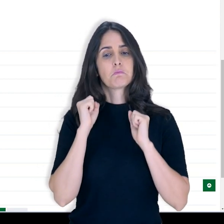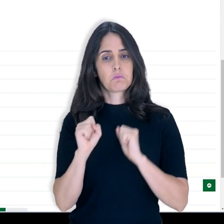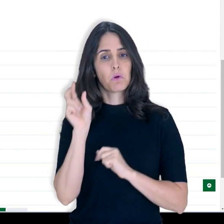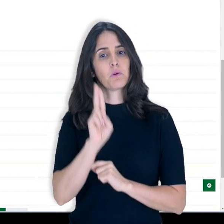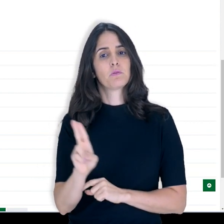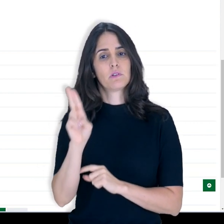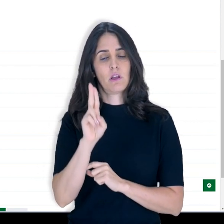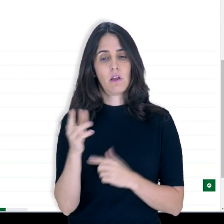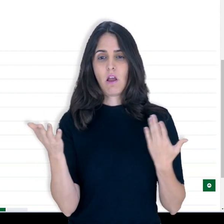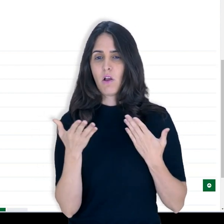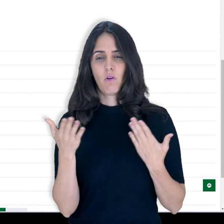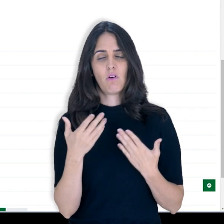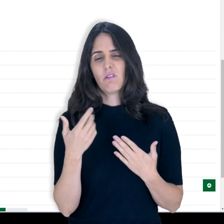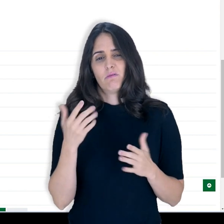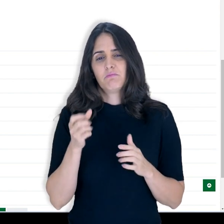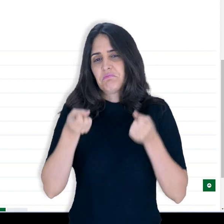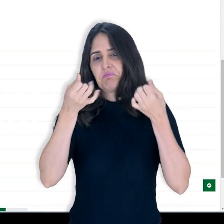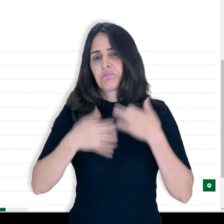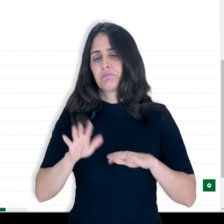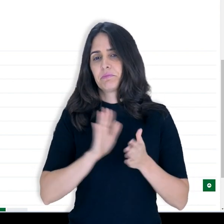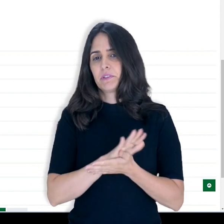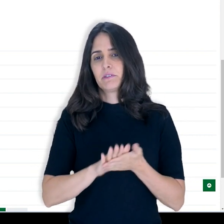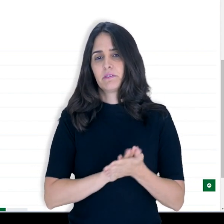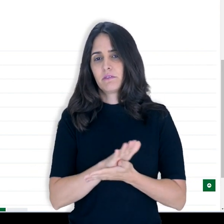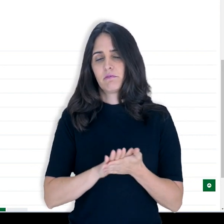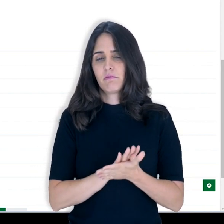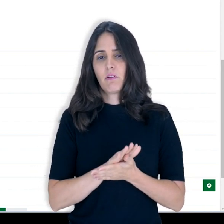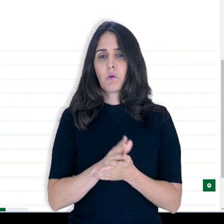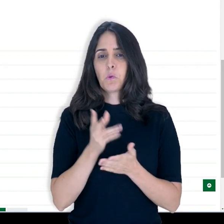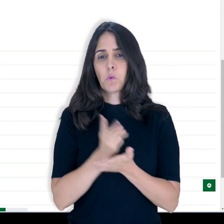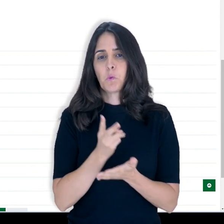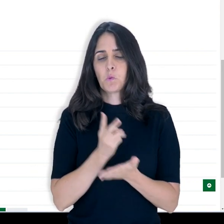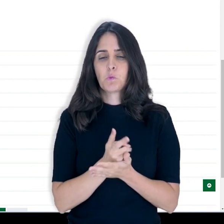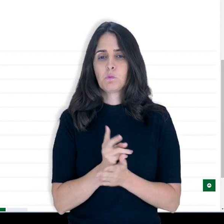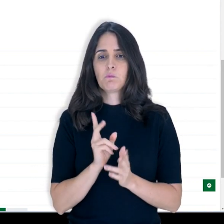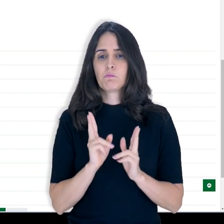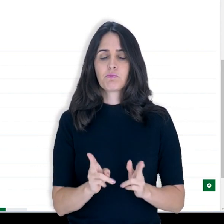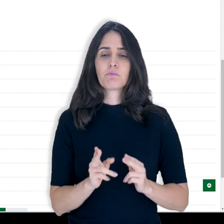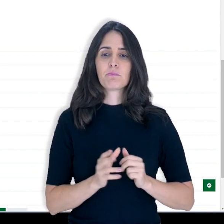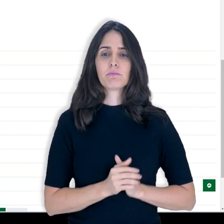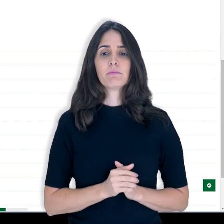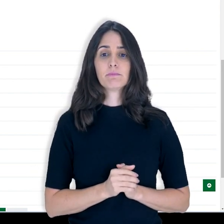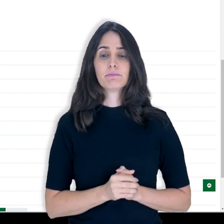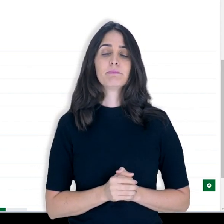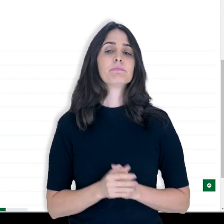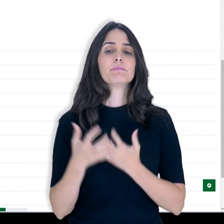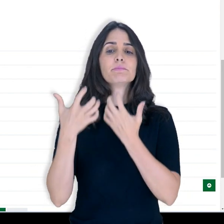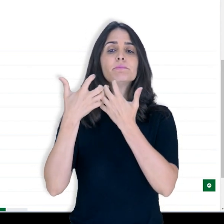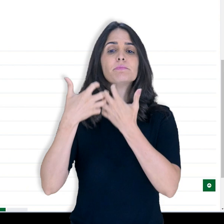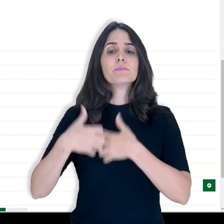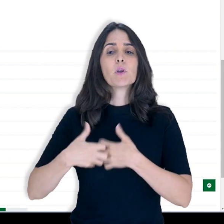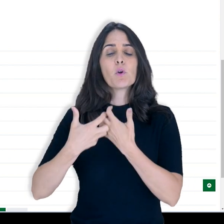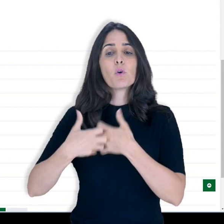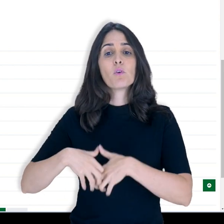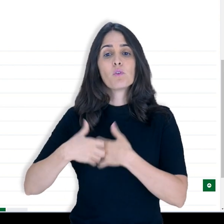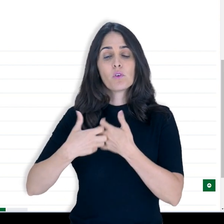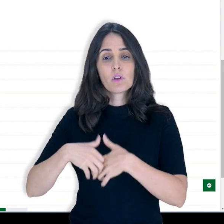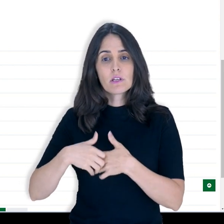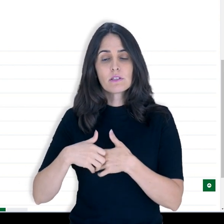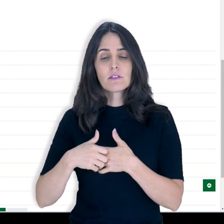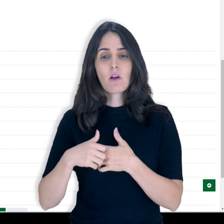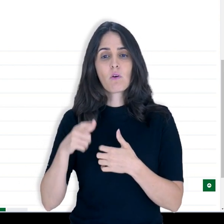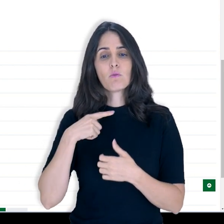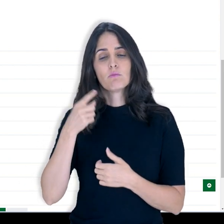quiser, explorar, mas não vão impactar muito aí na estrutura do seu fórum. Aqui nas